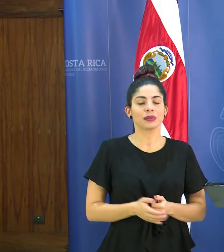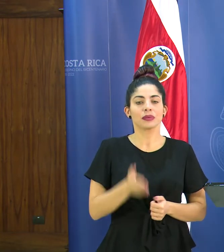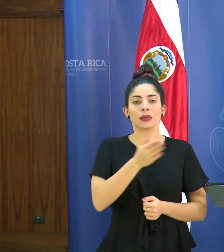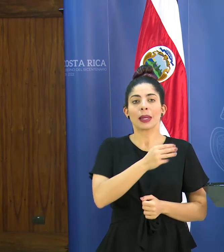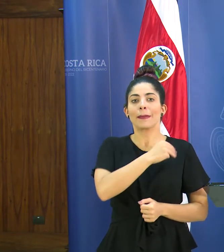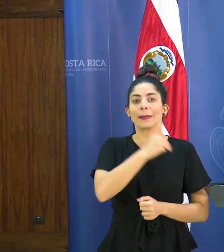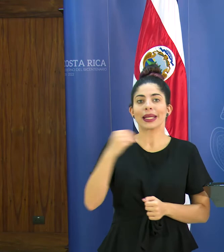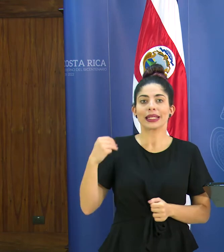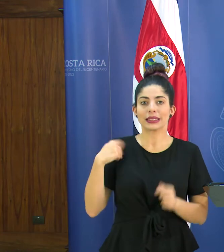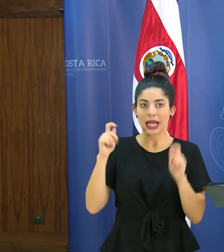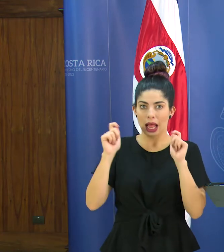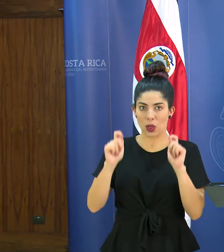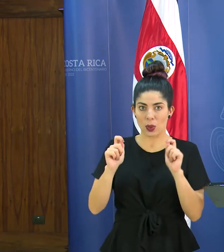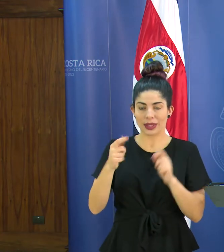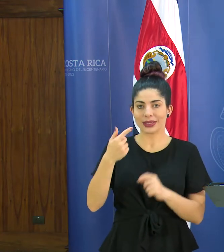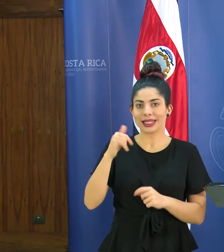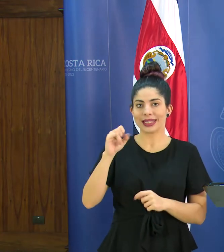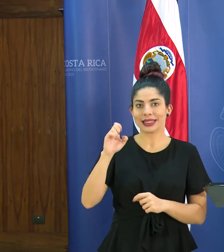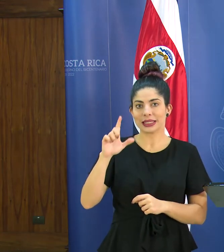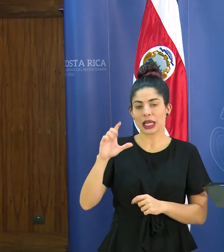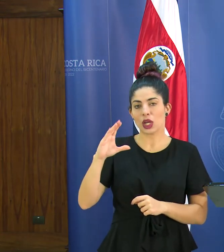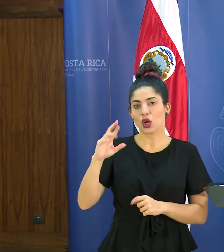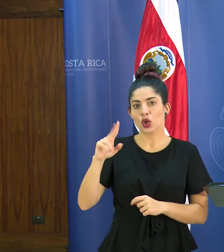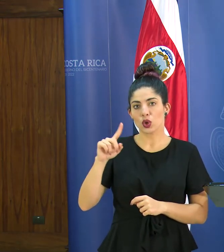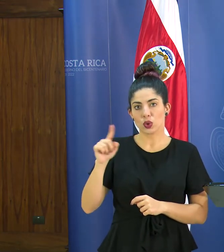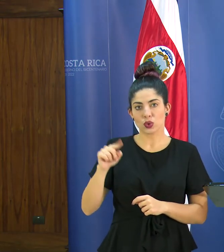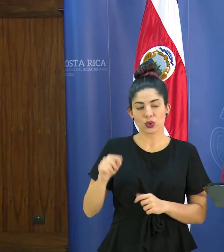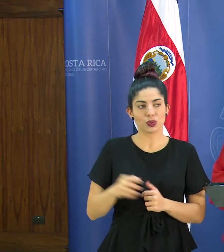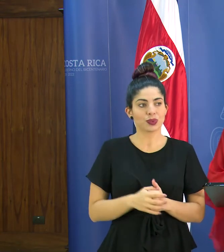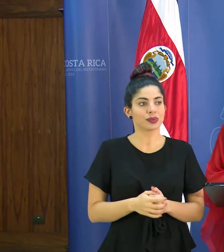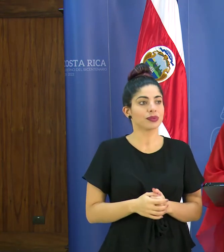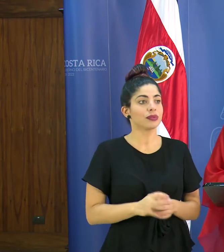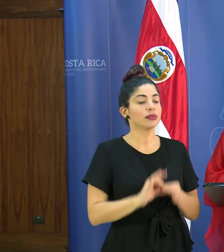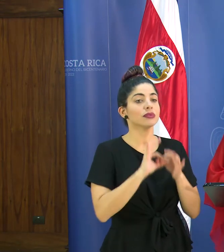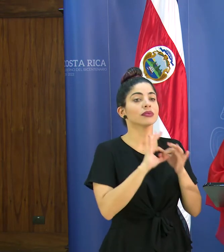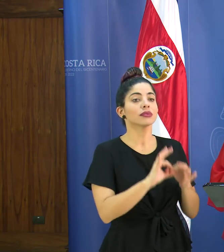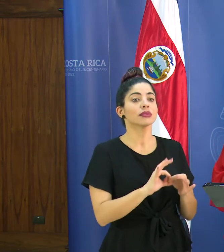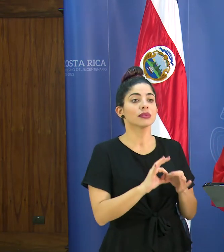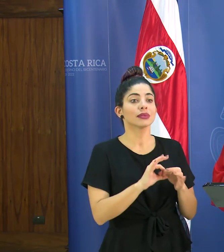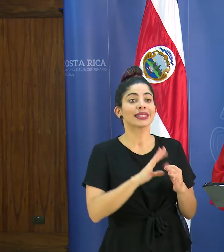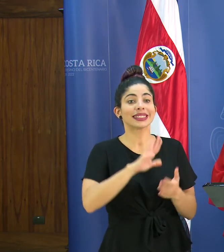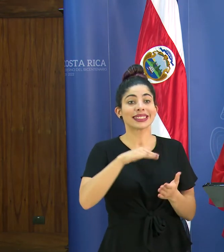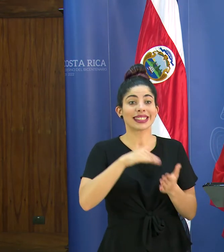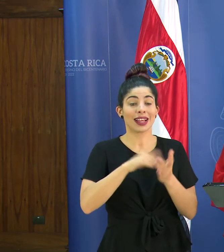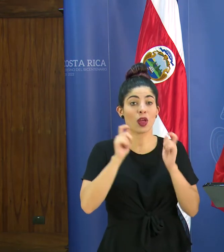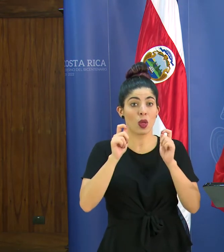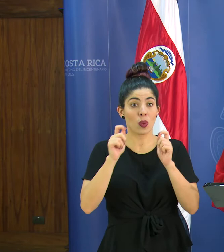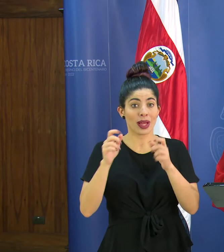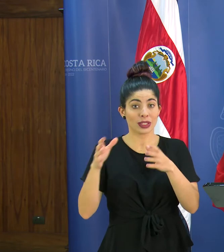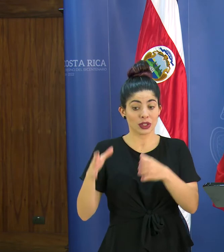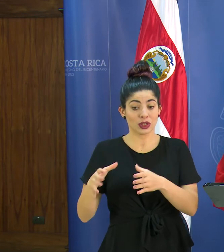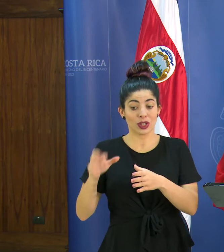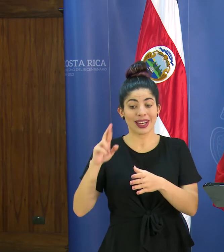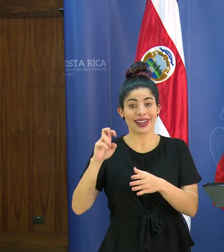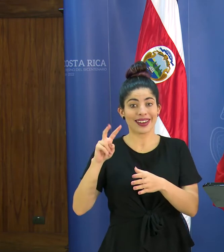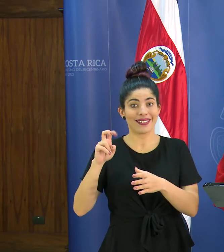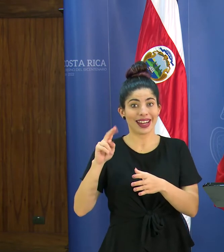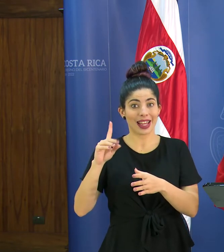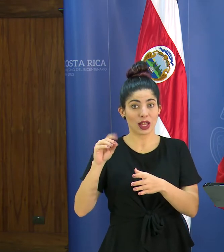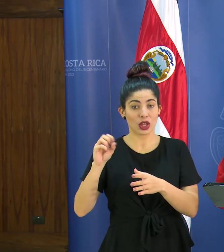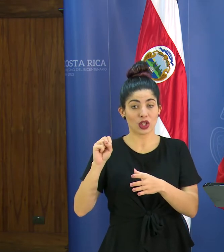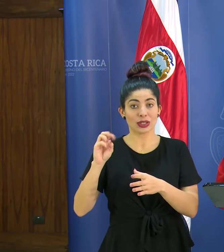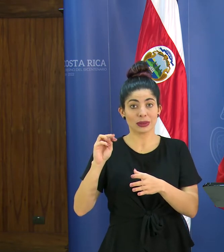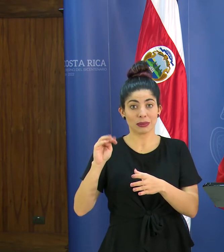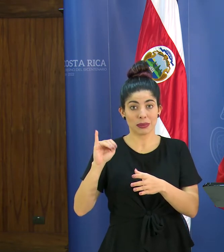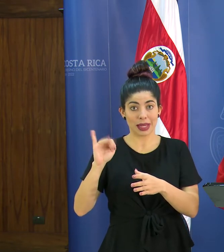señora ministra de educación doña Giselle Cruz con respecto al centro educativo el reverendo Smith se